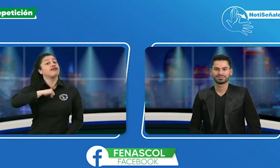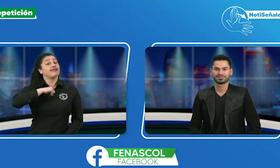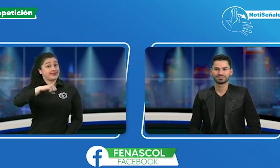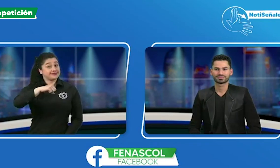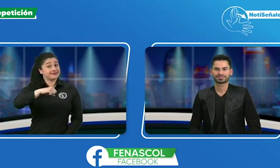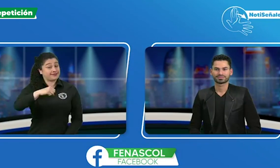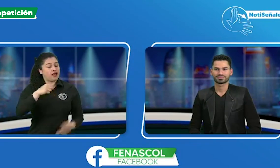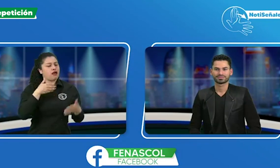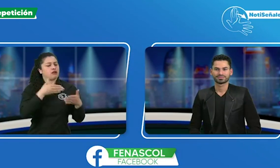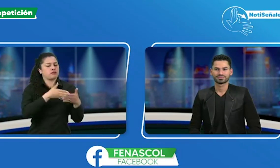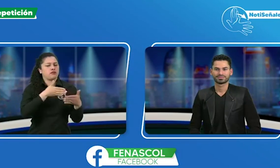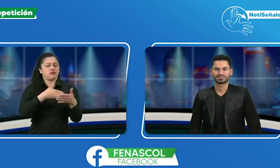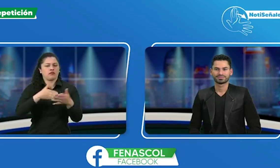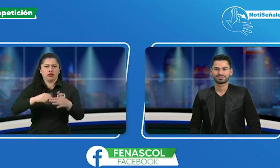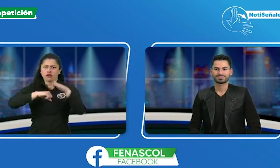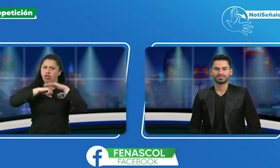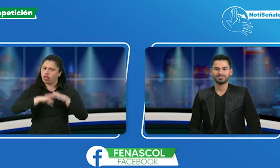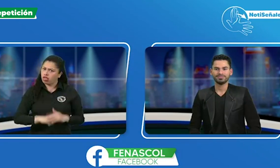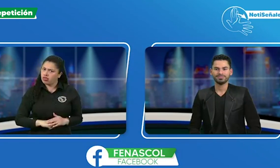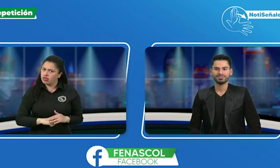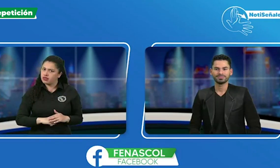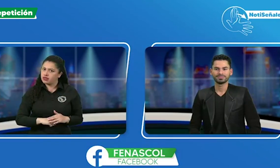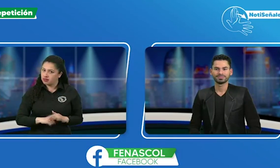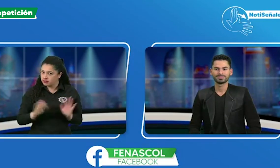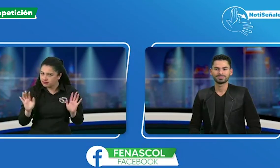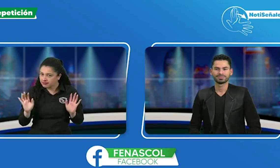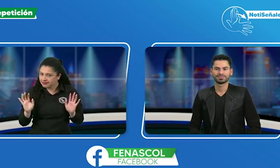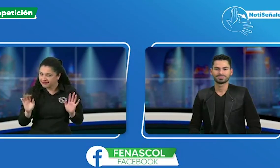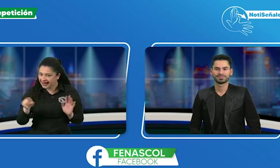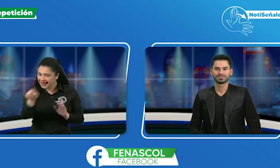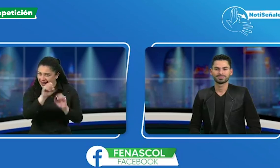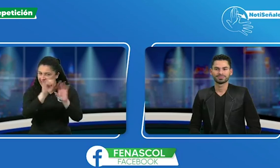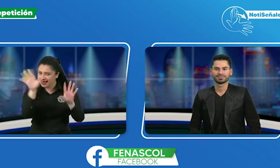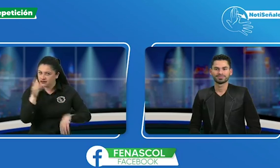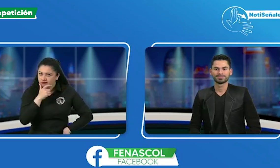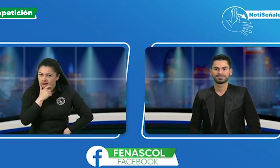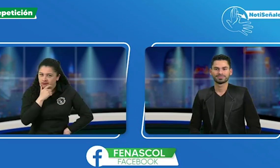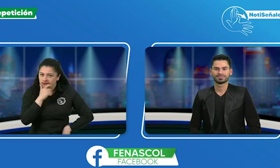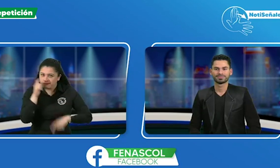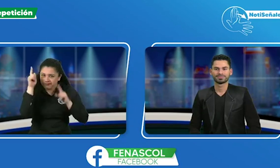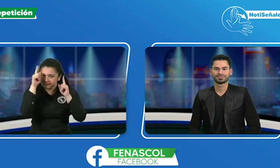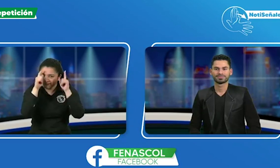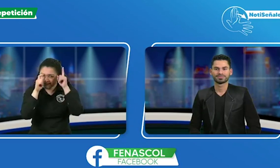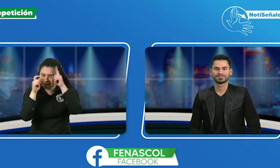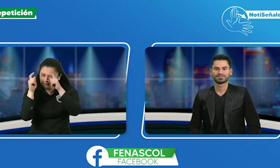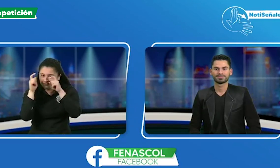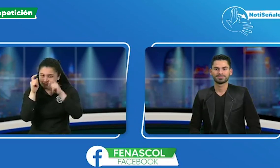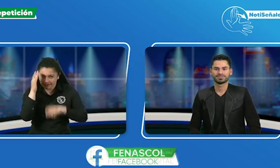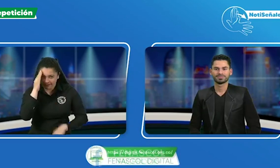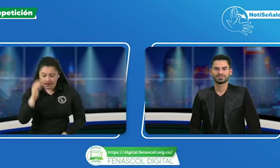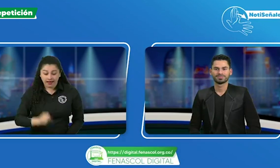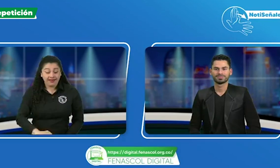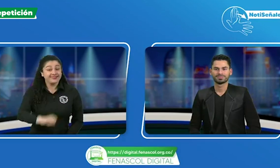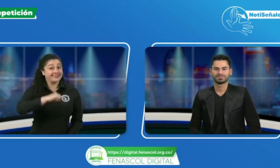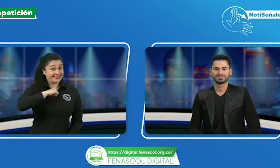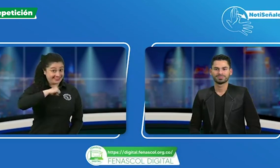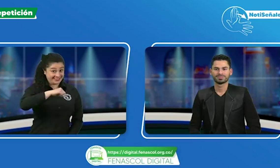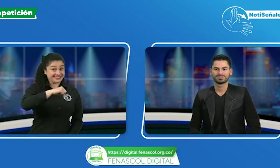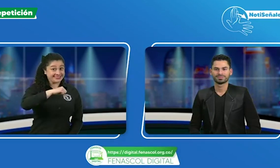Ustedes saben que sin accesoibilidad no hay derechos. ¿Será que tienen clara esta pregunta?